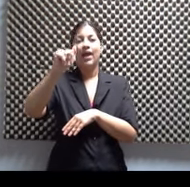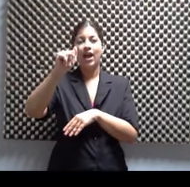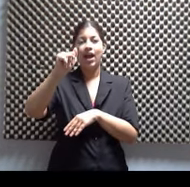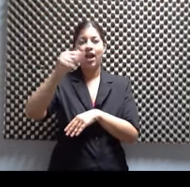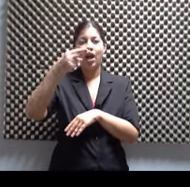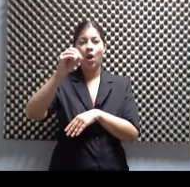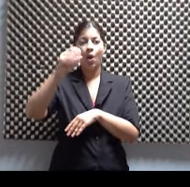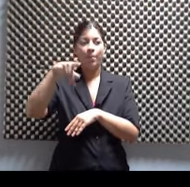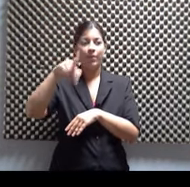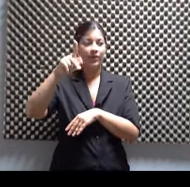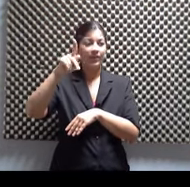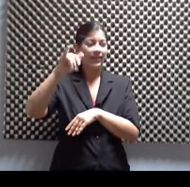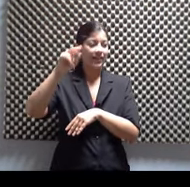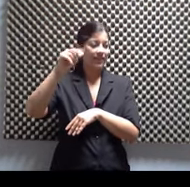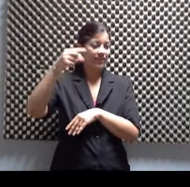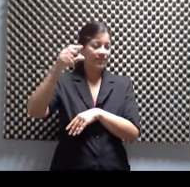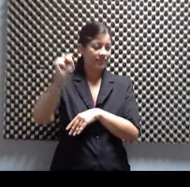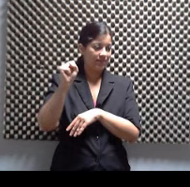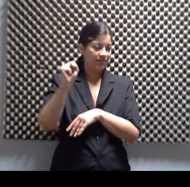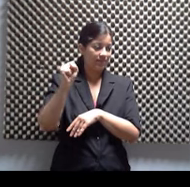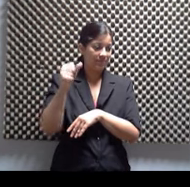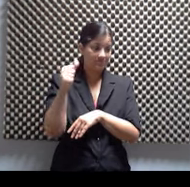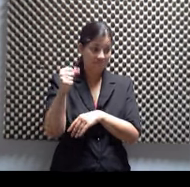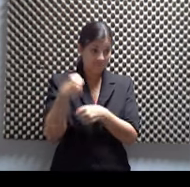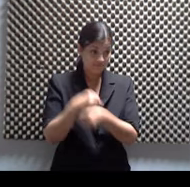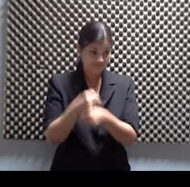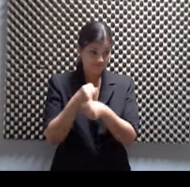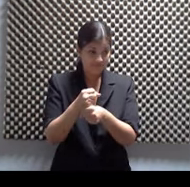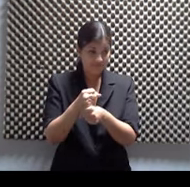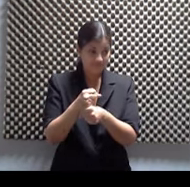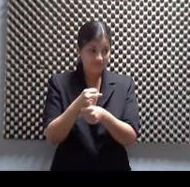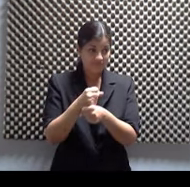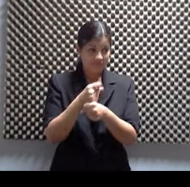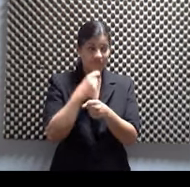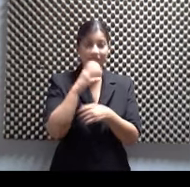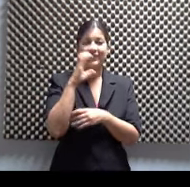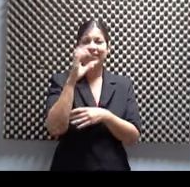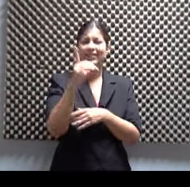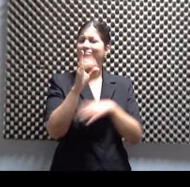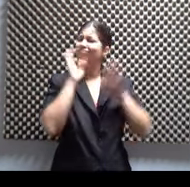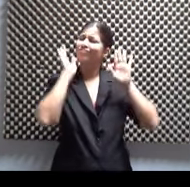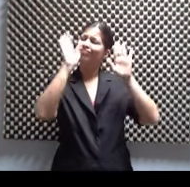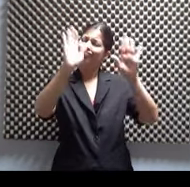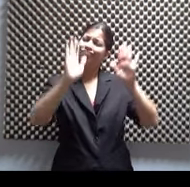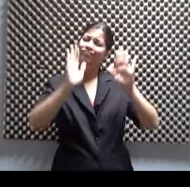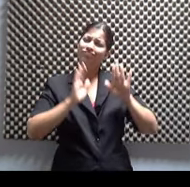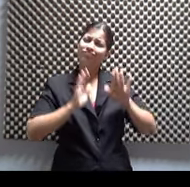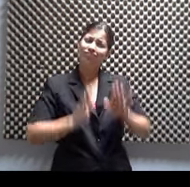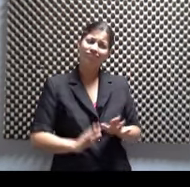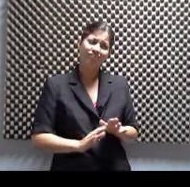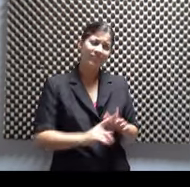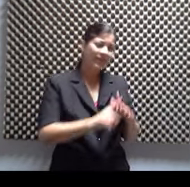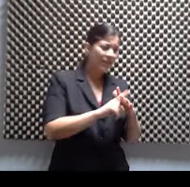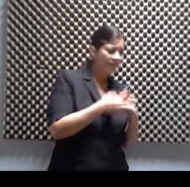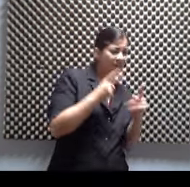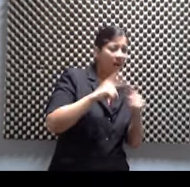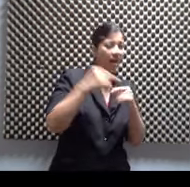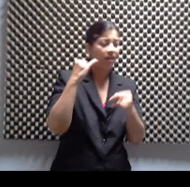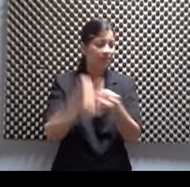Ay, te acuerdo. Productora, Brenda Hopkins Miranda. Una producción de excelencia de principio a fin. Sí, estuvo